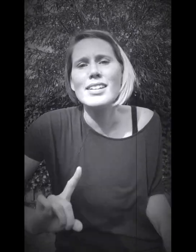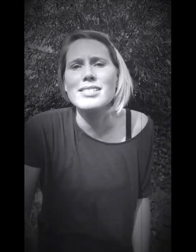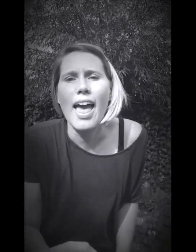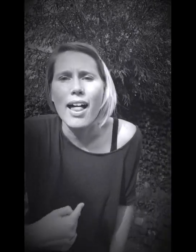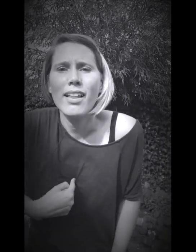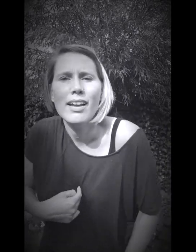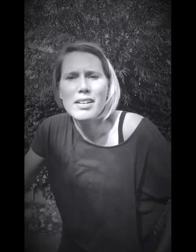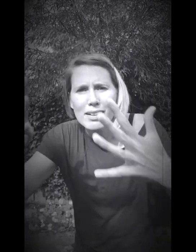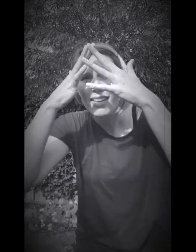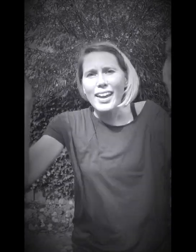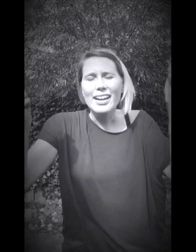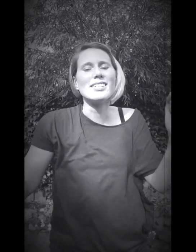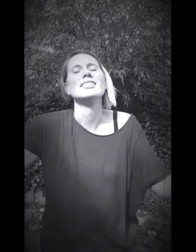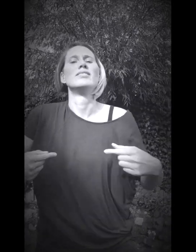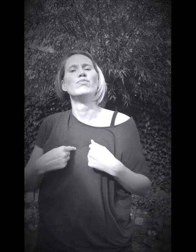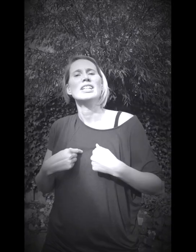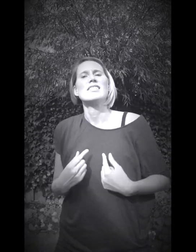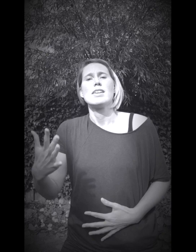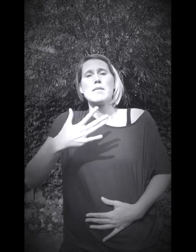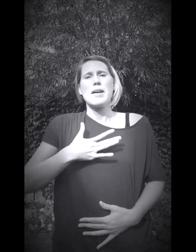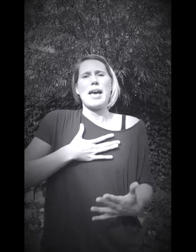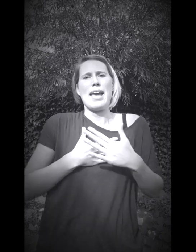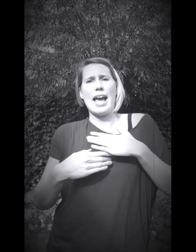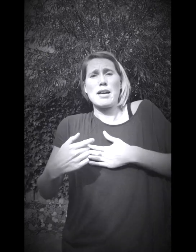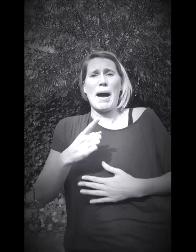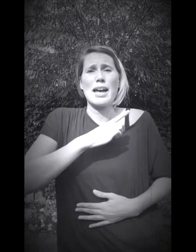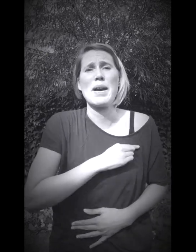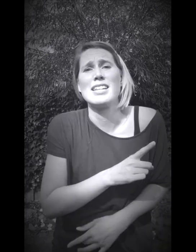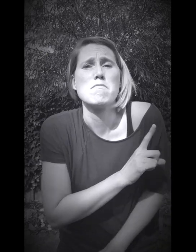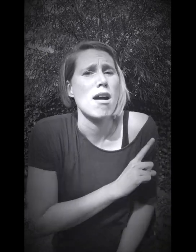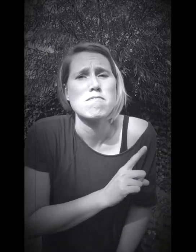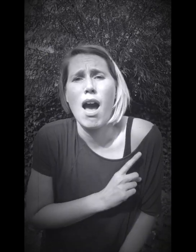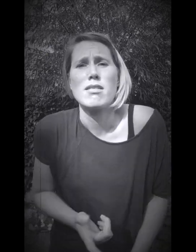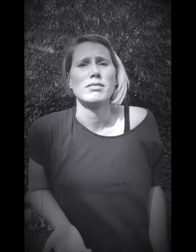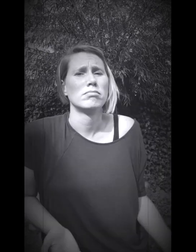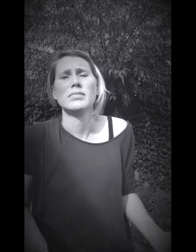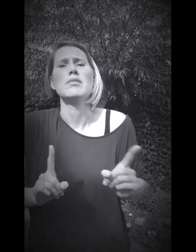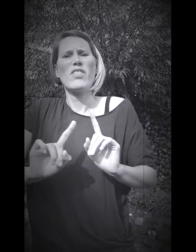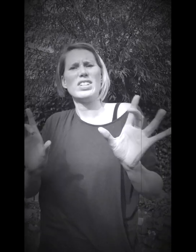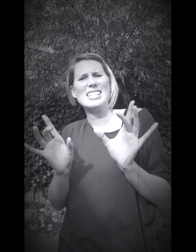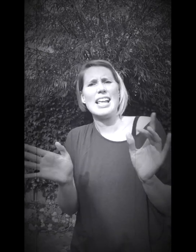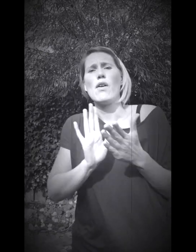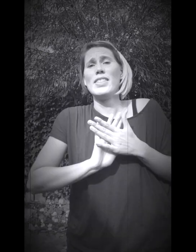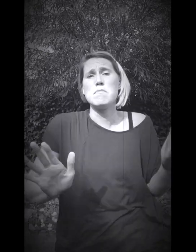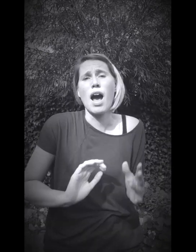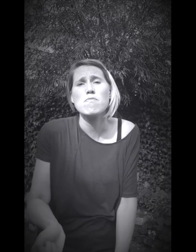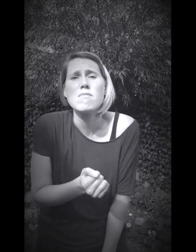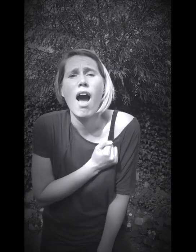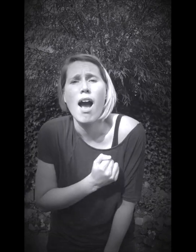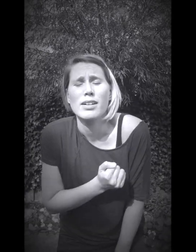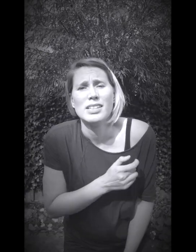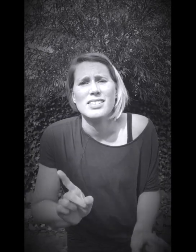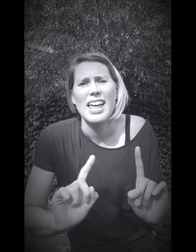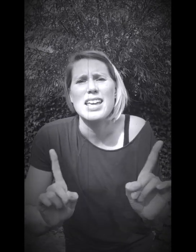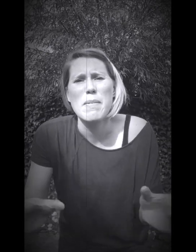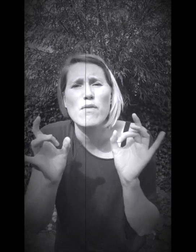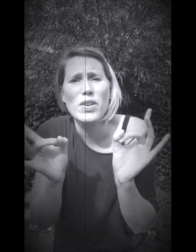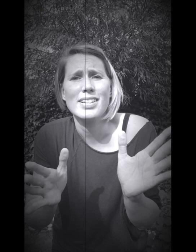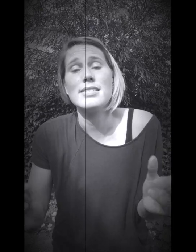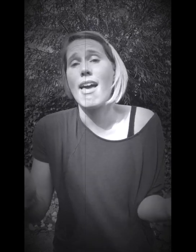niet snel, ik ga niet Dit is groene gang en maar ik ben niet bang Want ik ben voor niets en niemand bang Nee ik ben voor niets